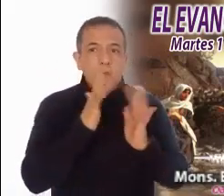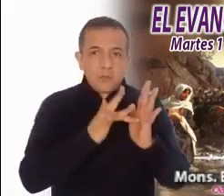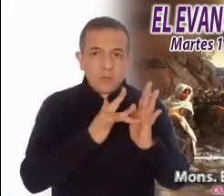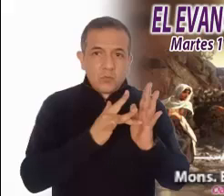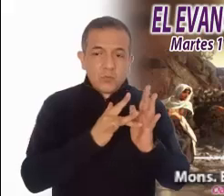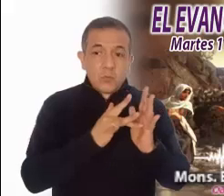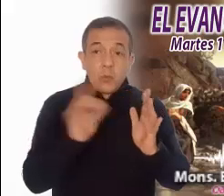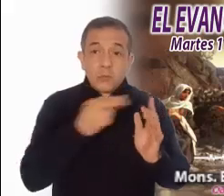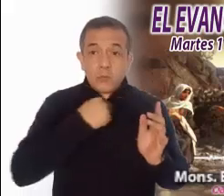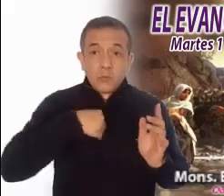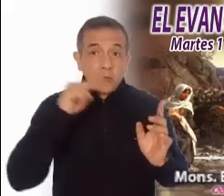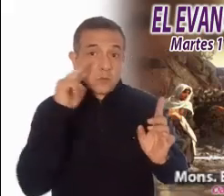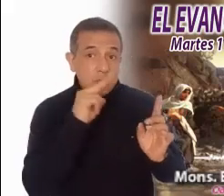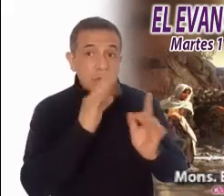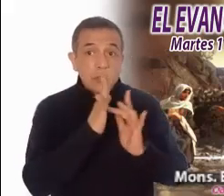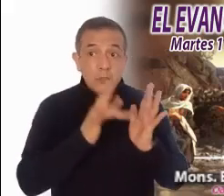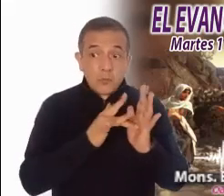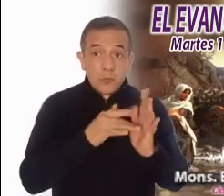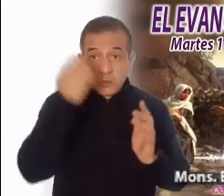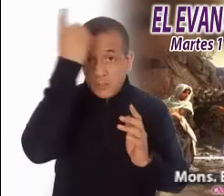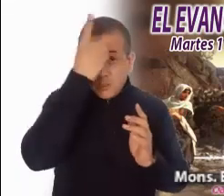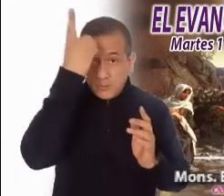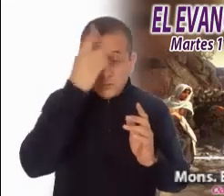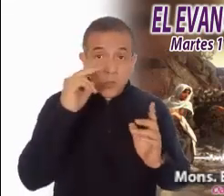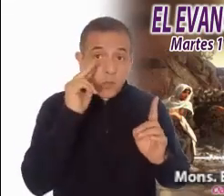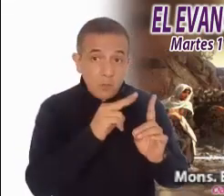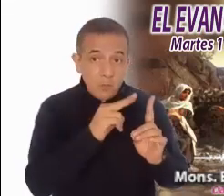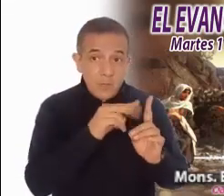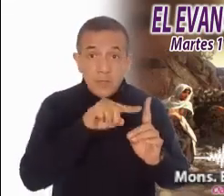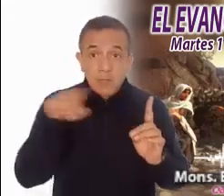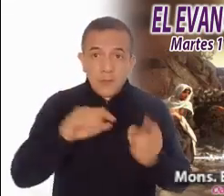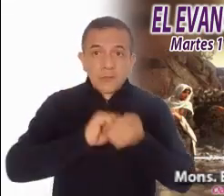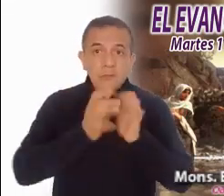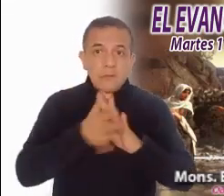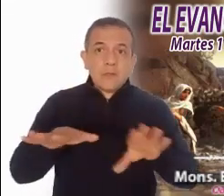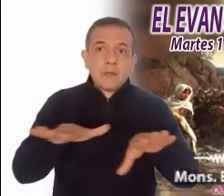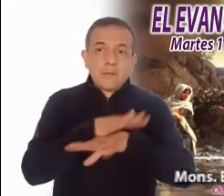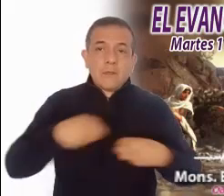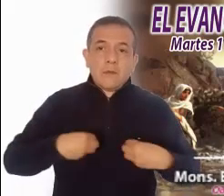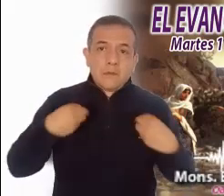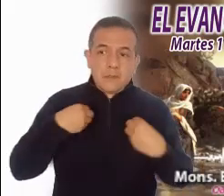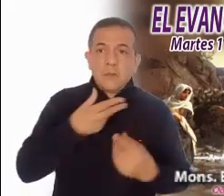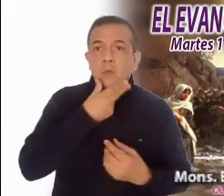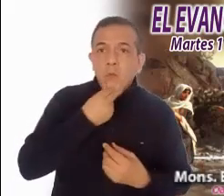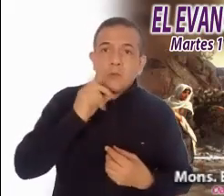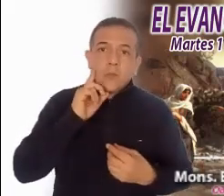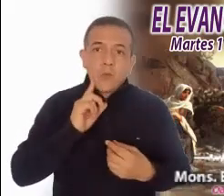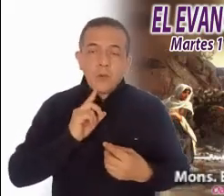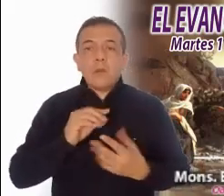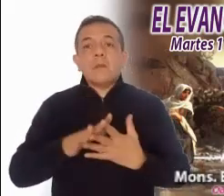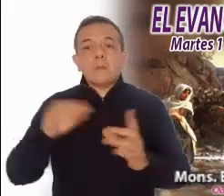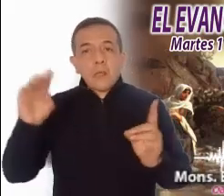de cada uno de sus discípulos. Hombres y mujeres que habían conocido y seguido a Jesús en sus